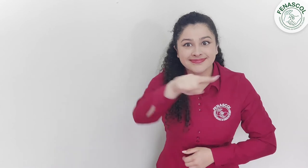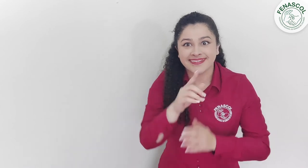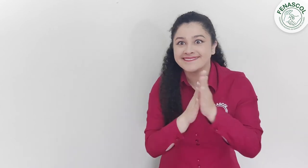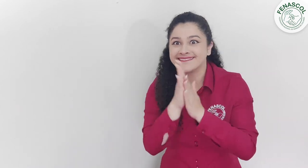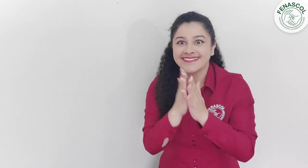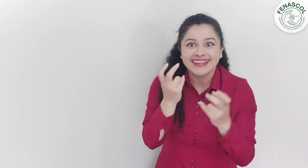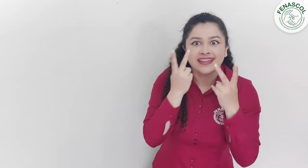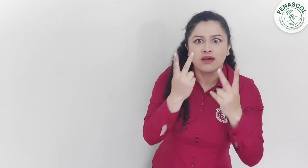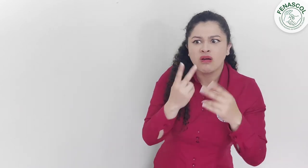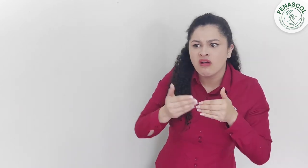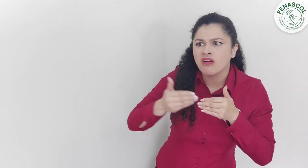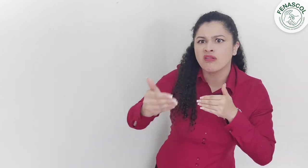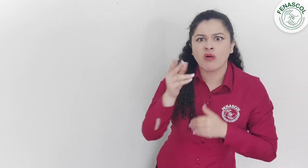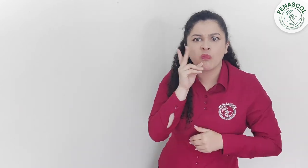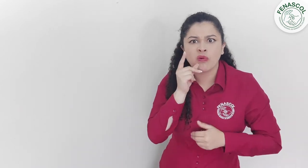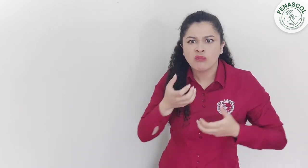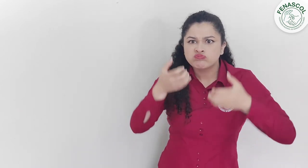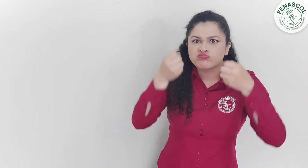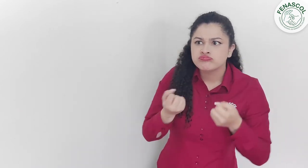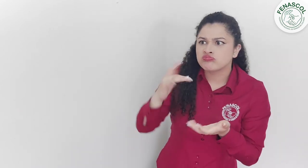Si quieres saber más sobre este Congreso,